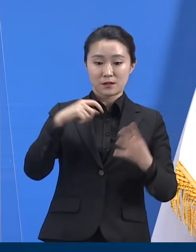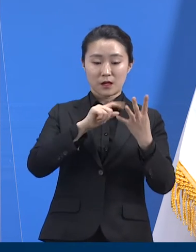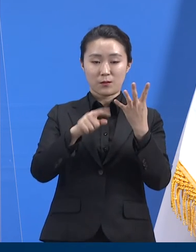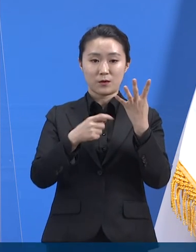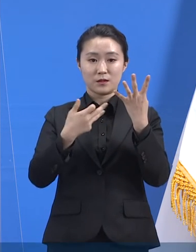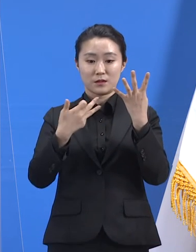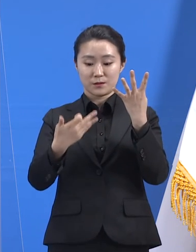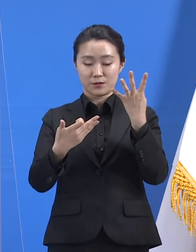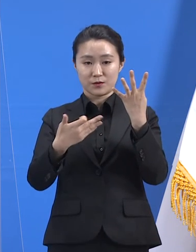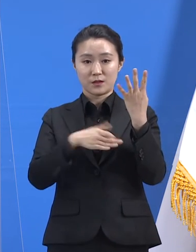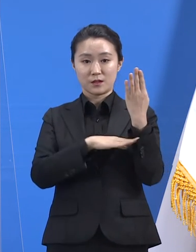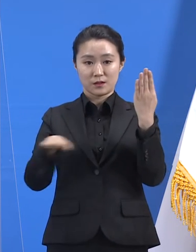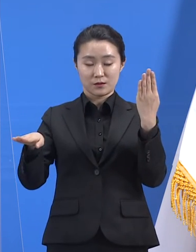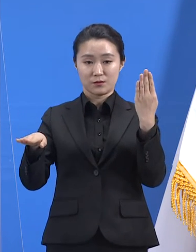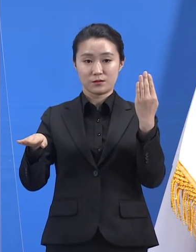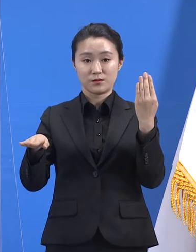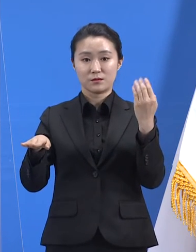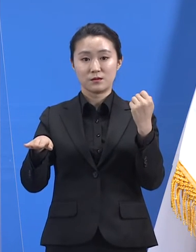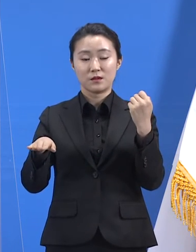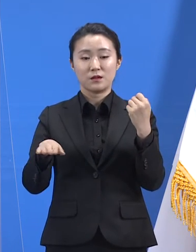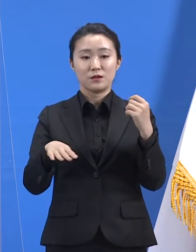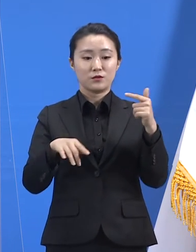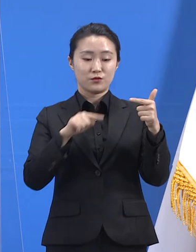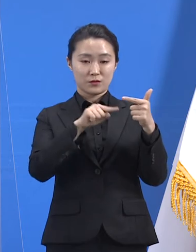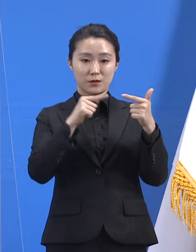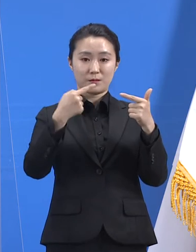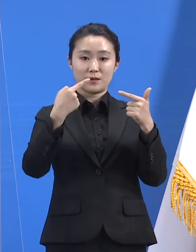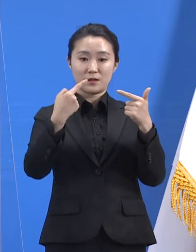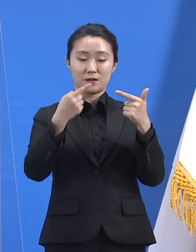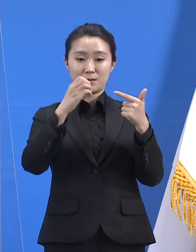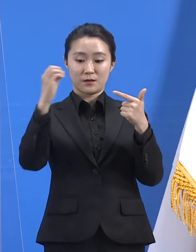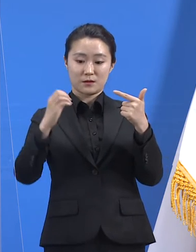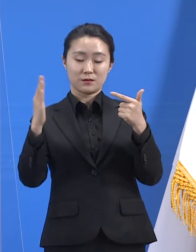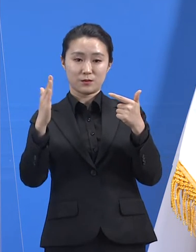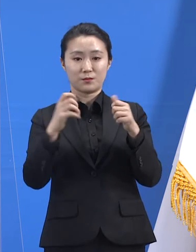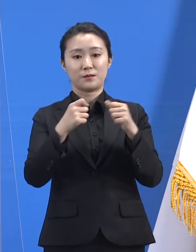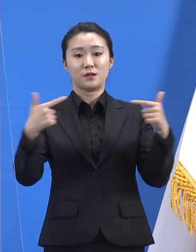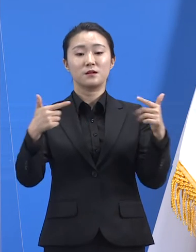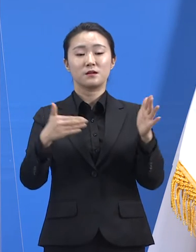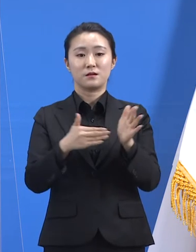.8% 대비해서 6.1%포인트 증가했습니다.